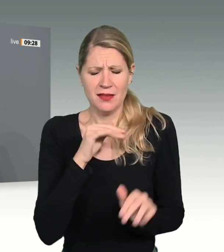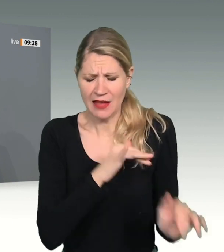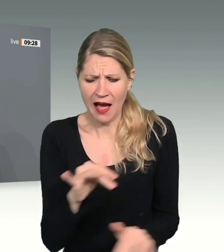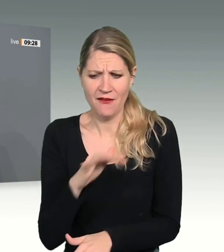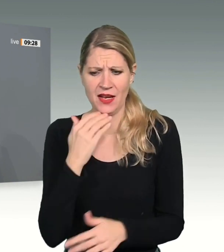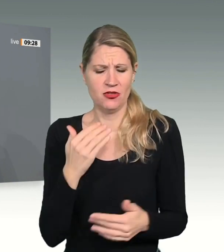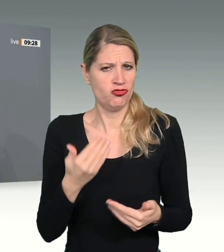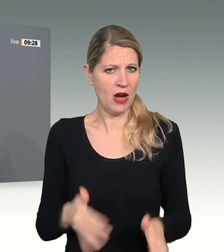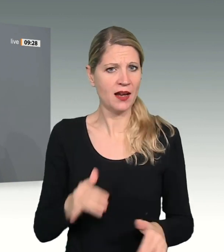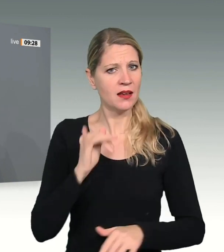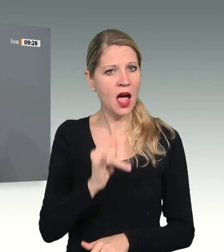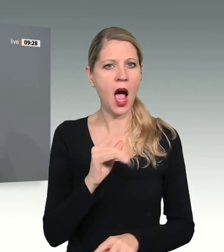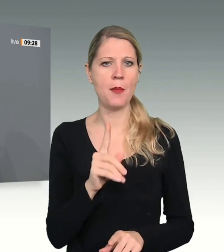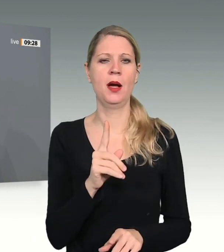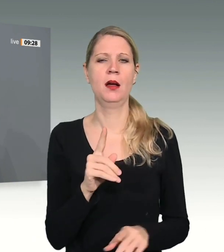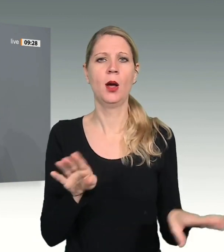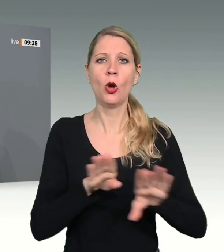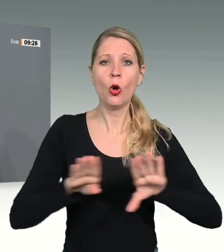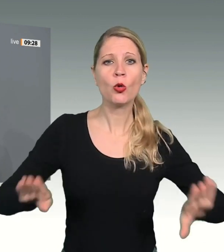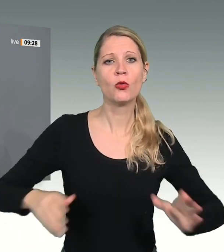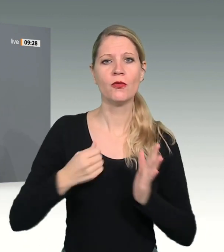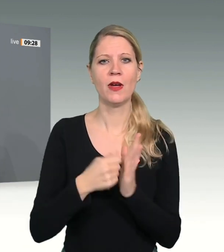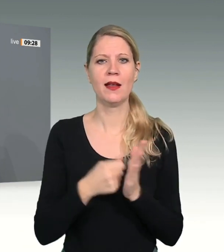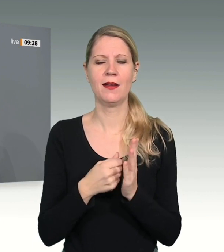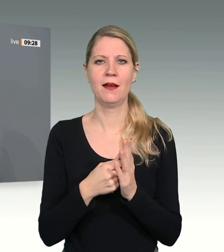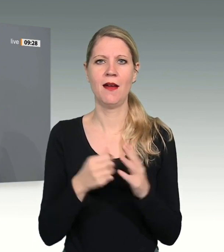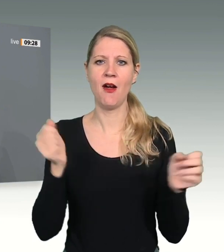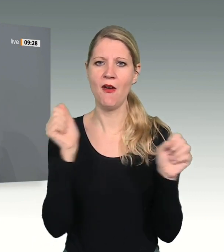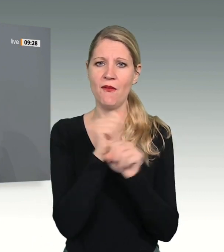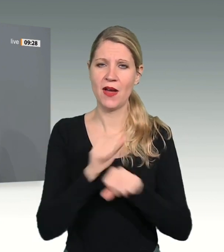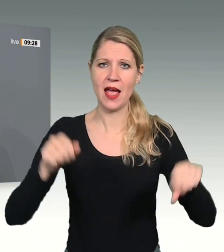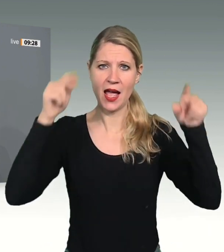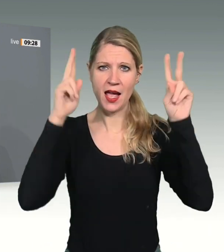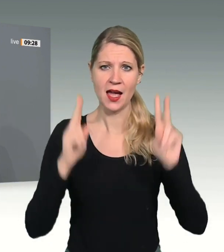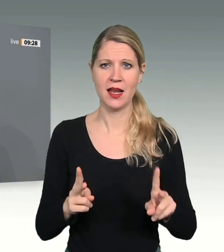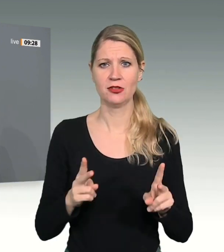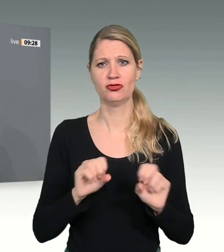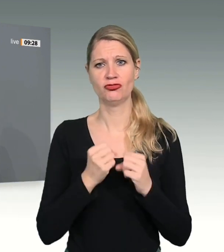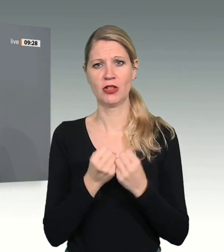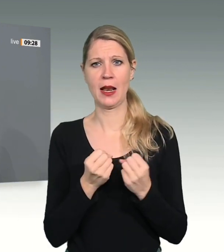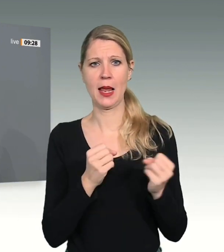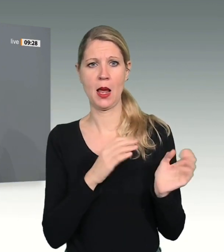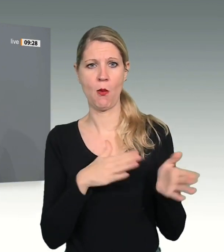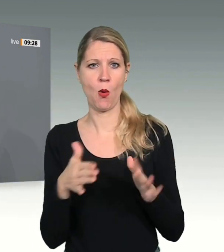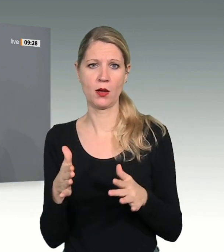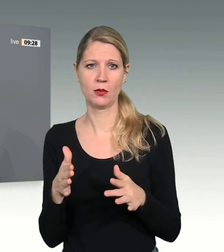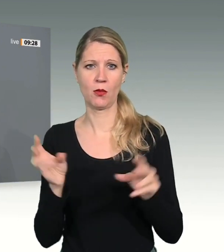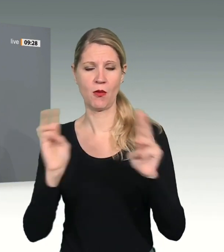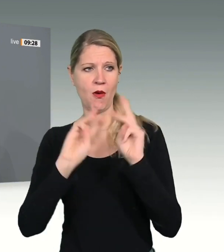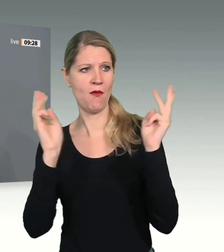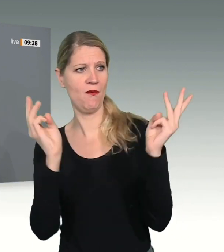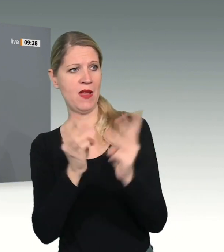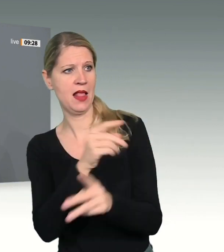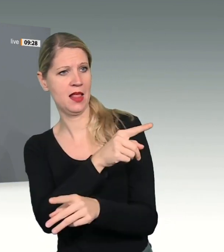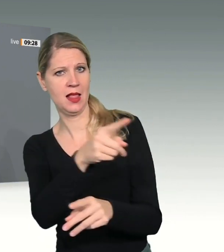überall da auf der Welt, wo diese Werte nicht verwirklicht sind, so großer Anziehungskraft